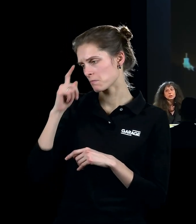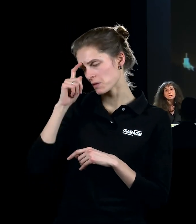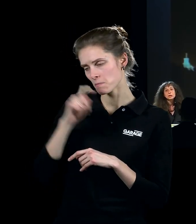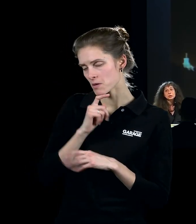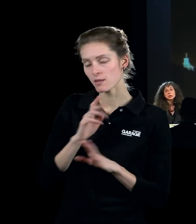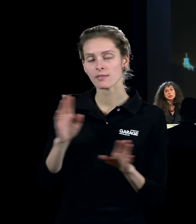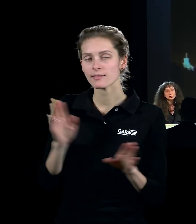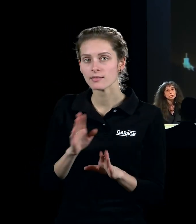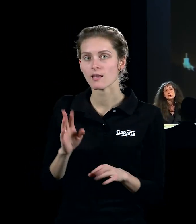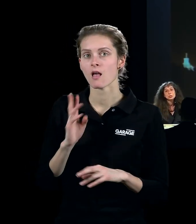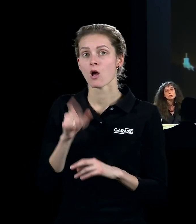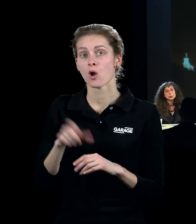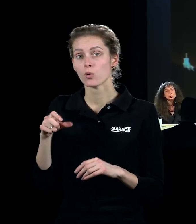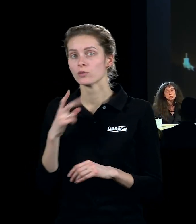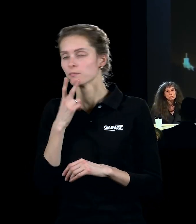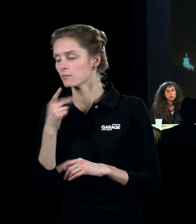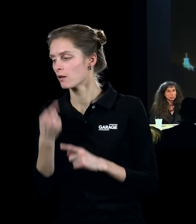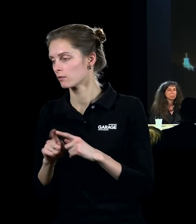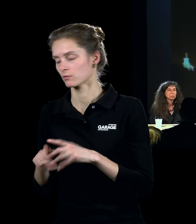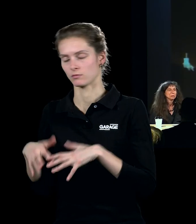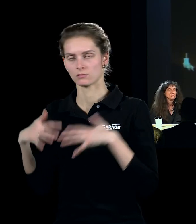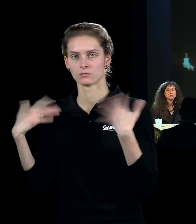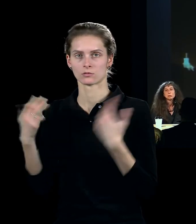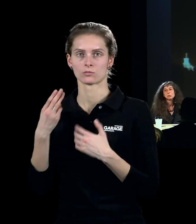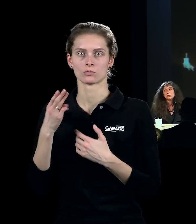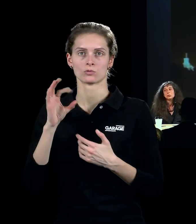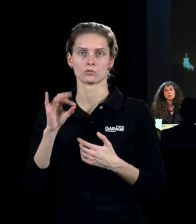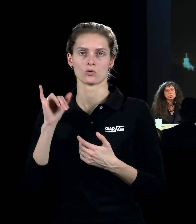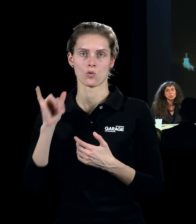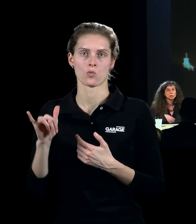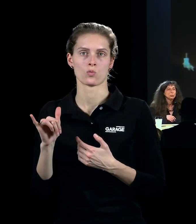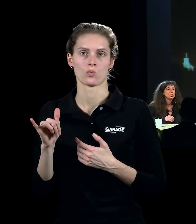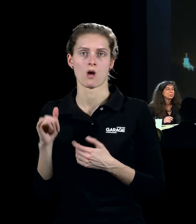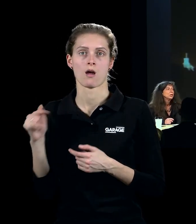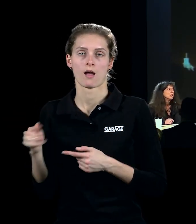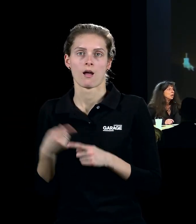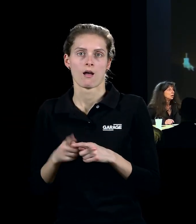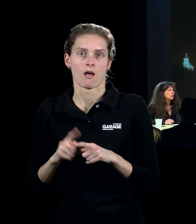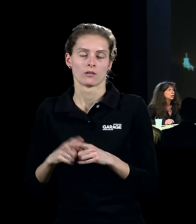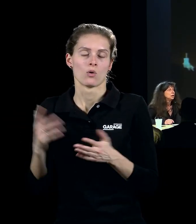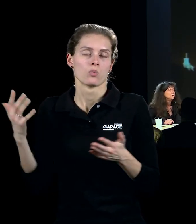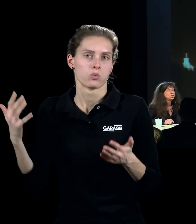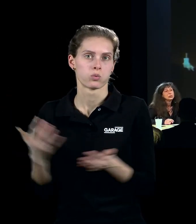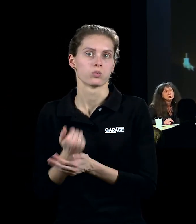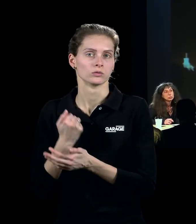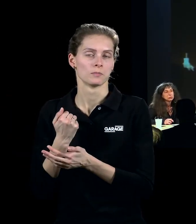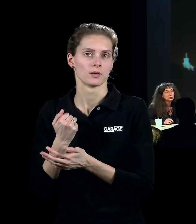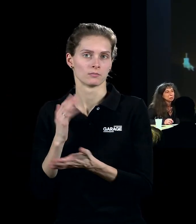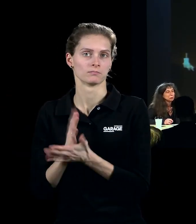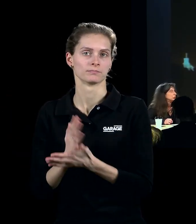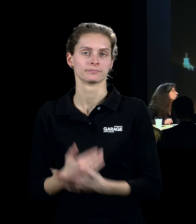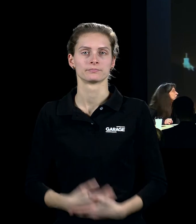прекрасное зрелище, для которых это огромное шоу. И там это, в общем, пользуется огромным успехом. И действительно,